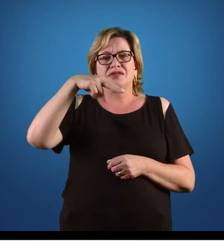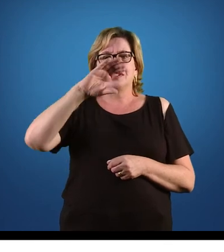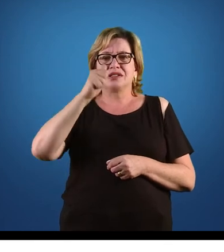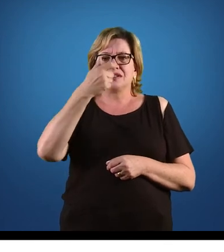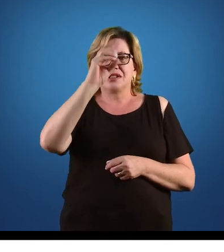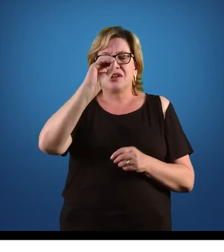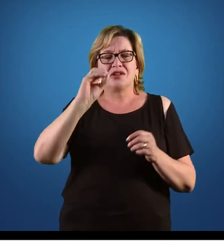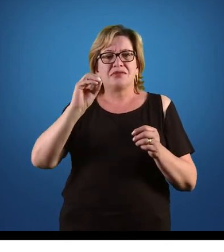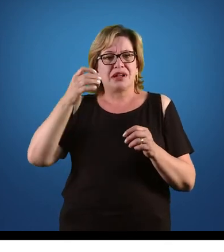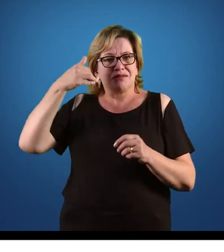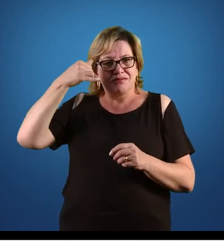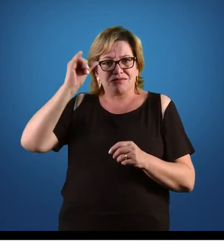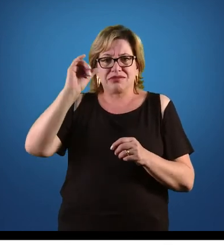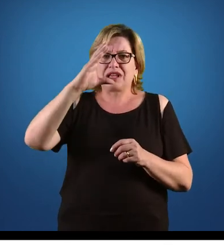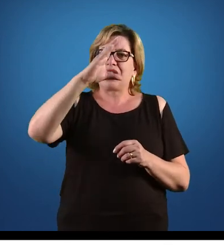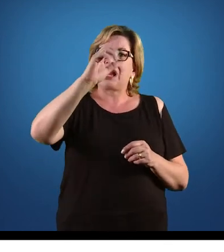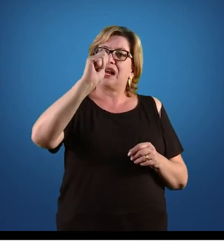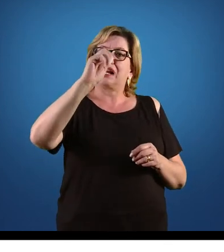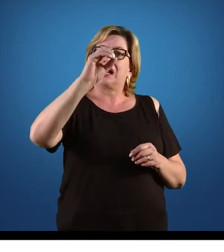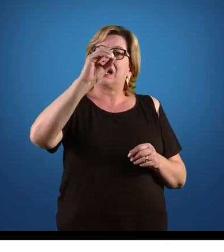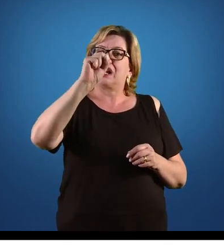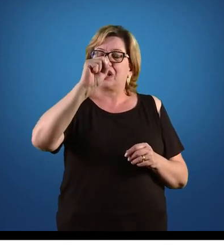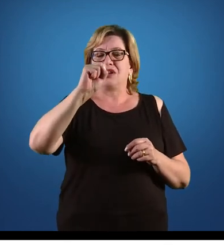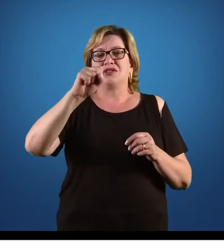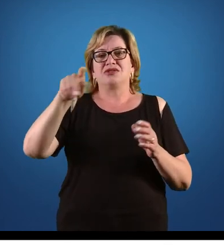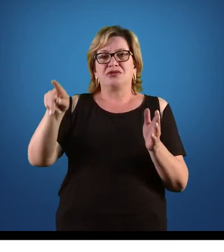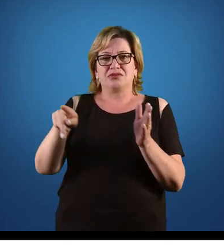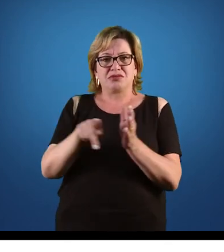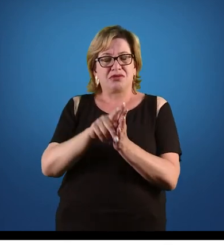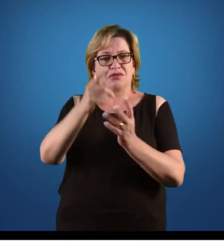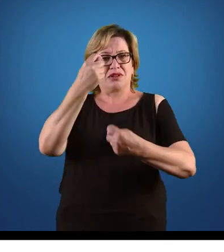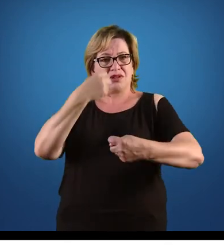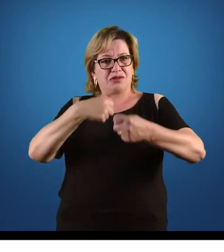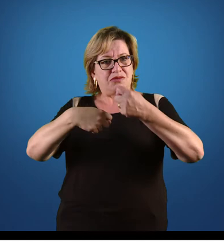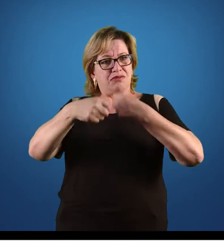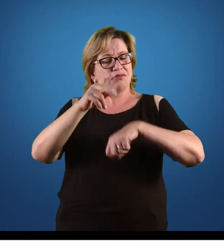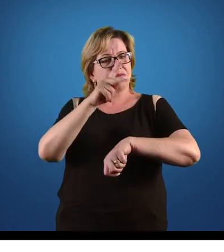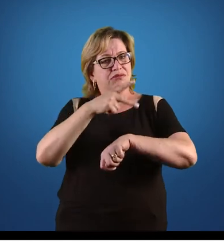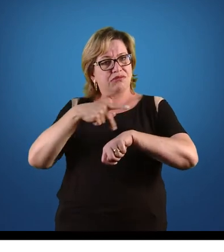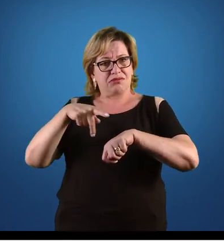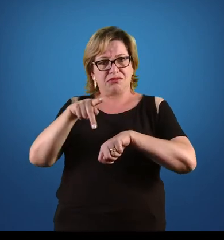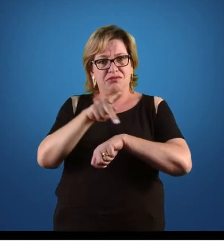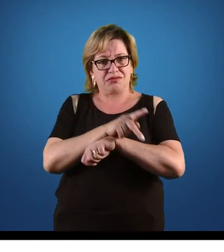No sistema econômico do país. Ok? Obrigado.